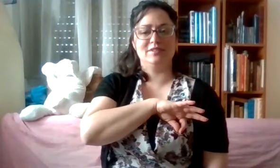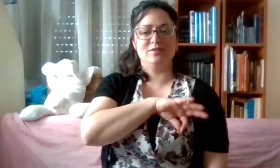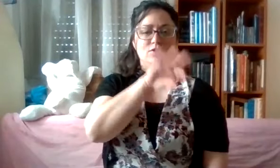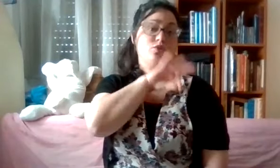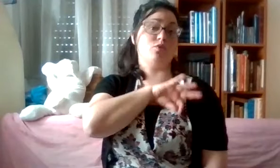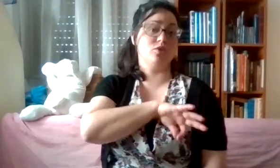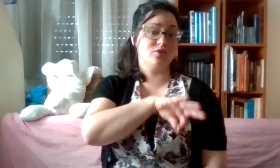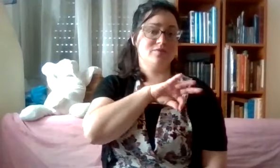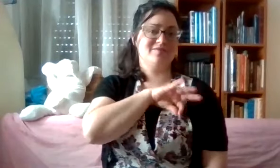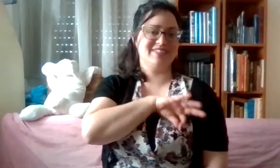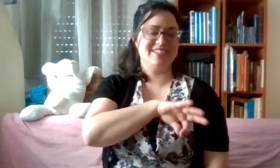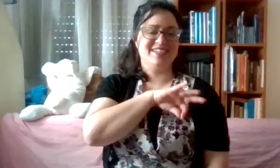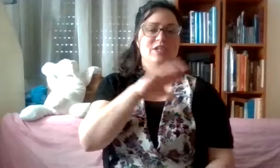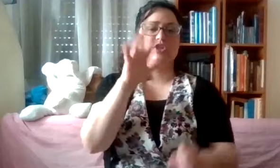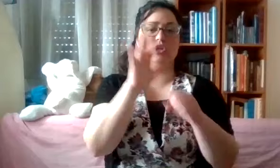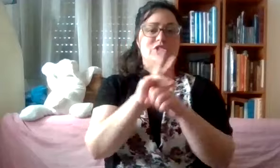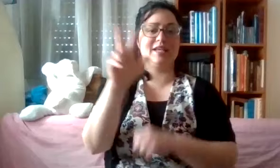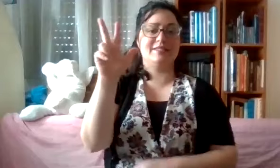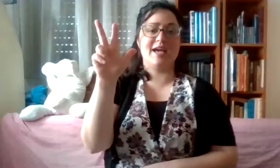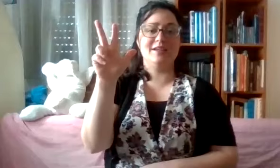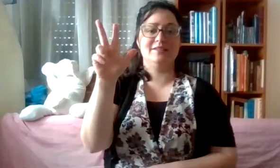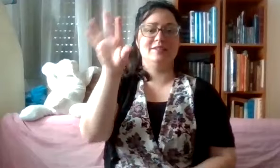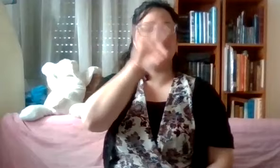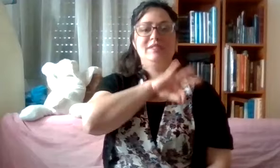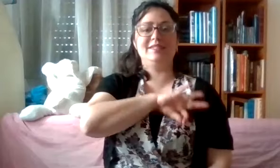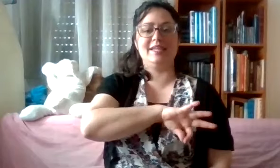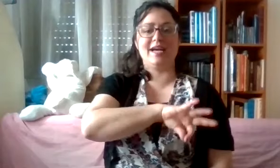תכונות. 13 מידייה.